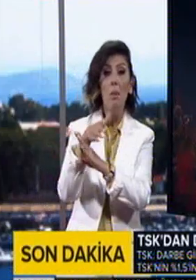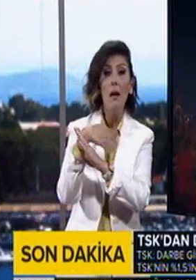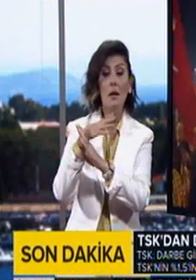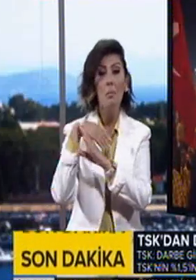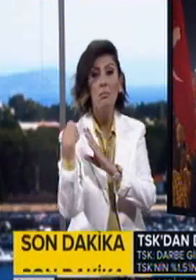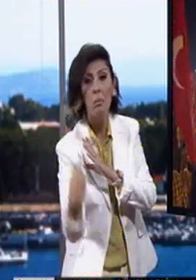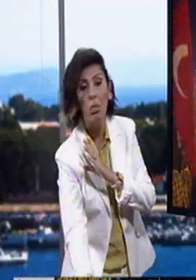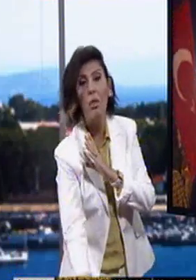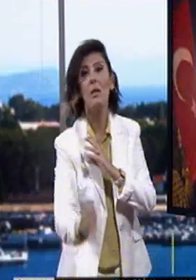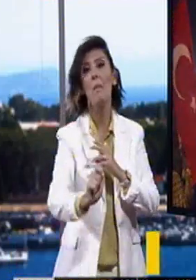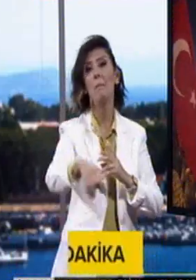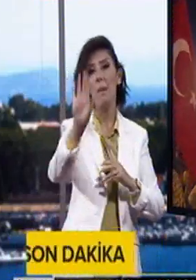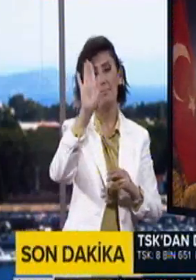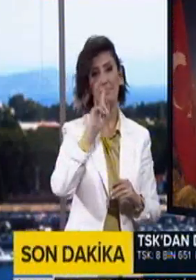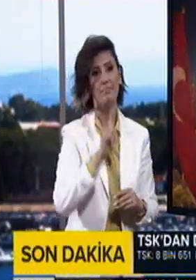yerlere düşürmem.